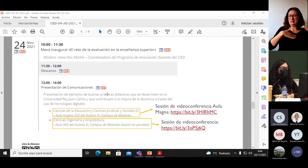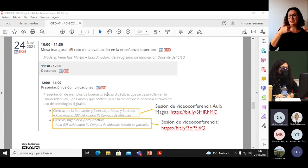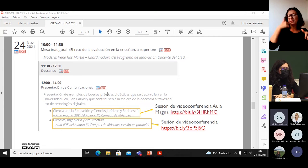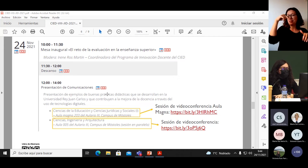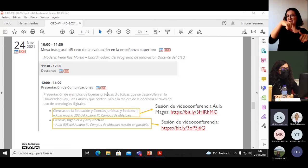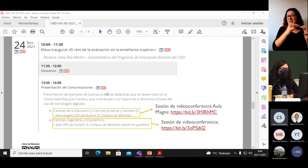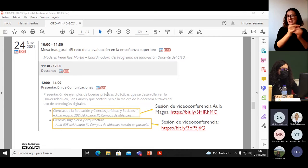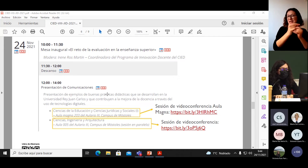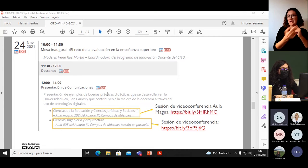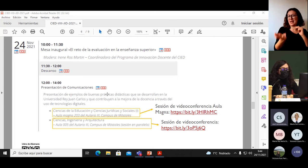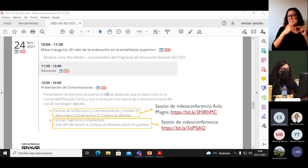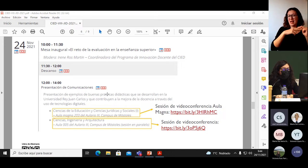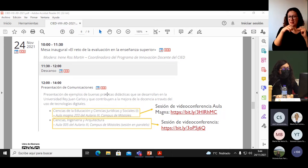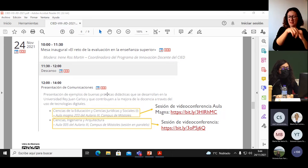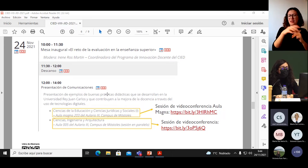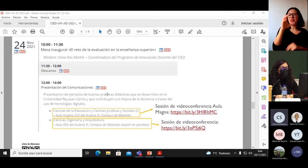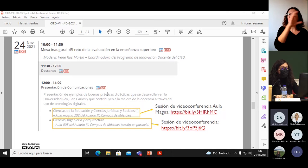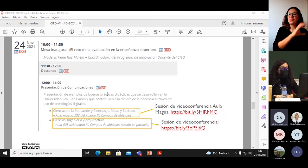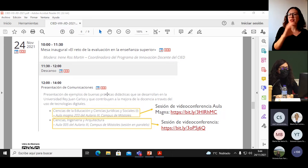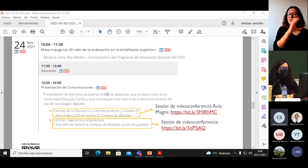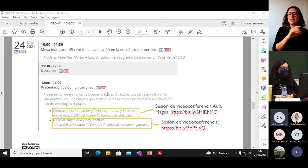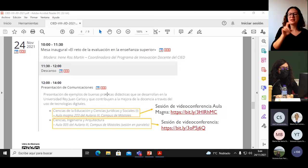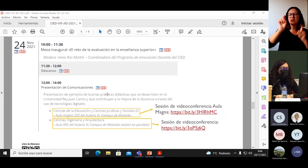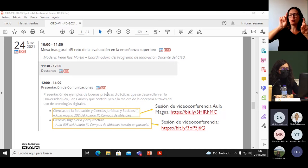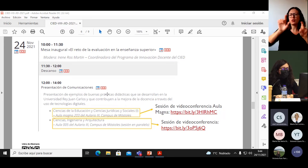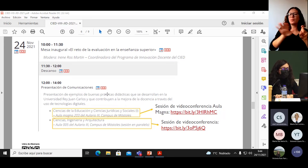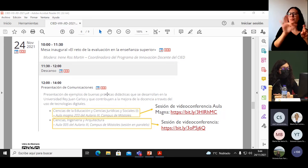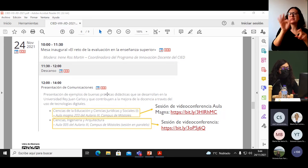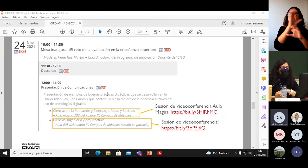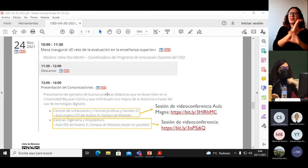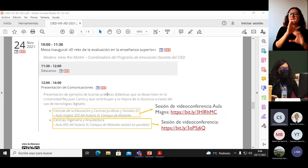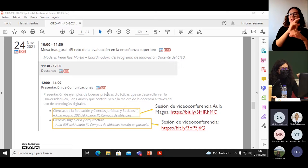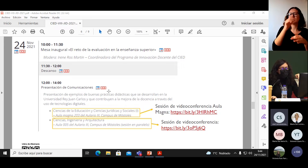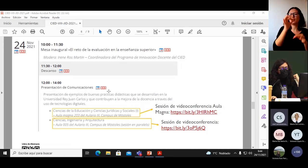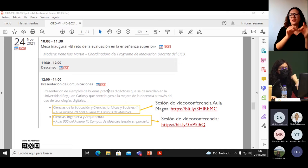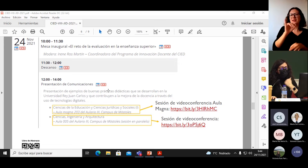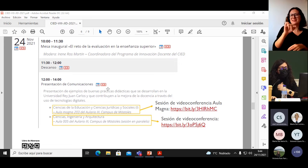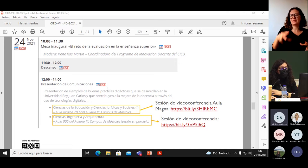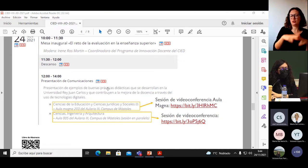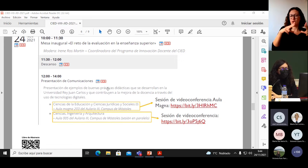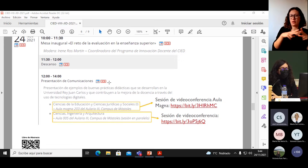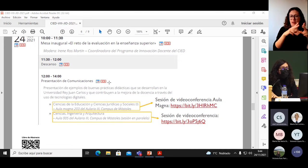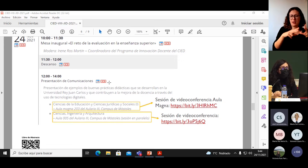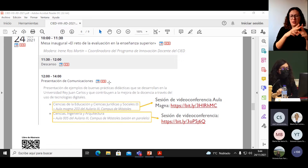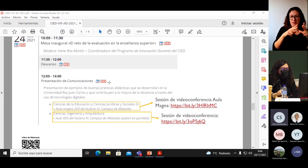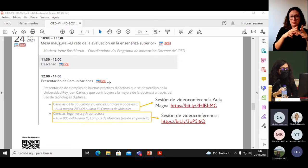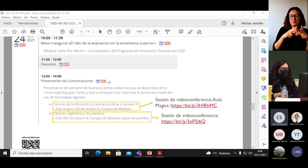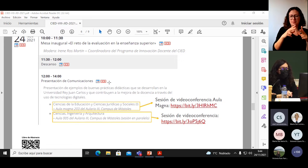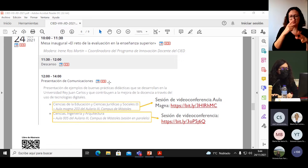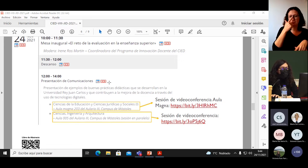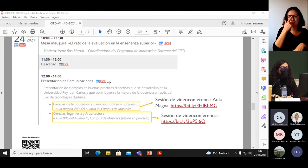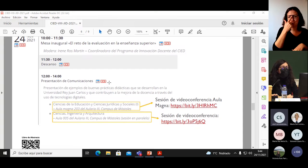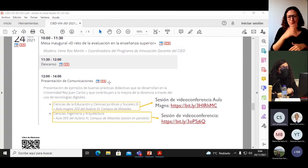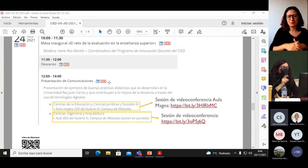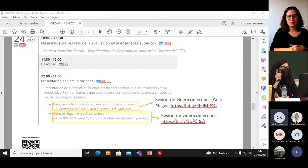en esta aula, que será Ciencias de la Educación y Ciencias Jurídicas y Sociales, otra en el aula 005 de este mismo radio y en